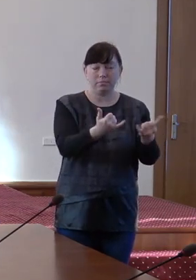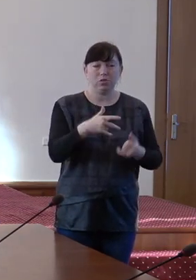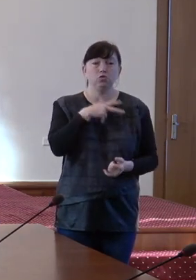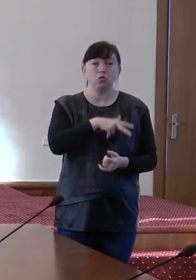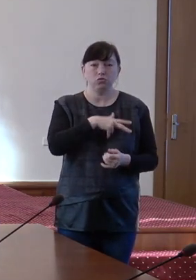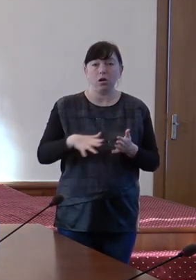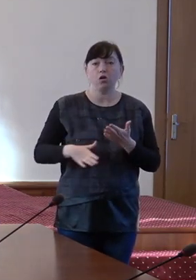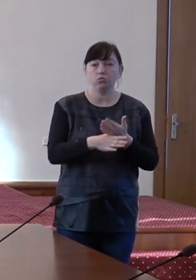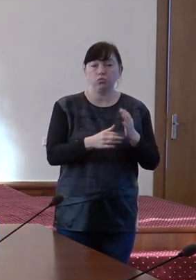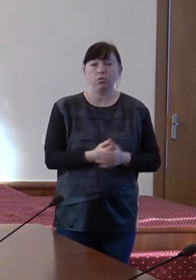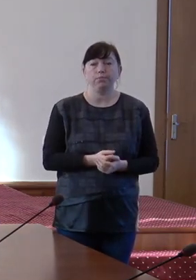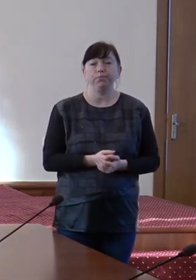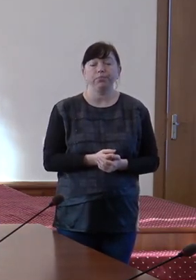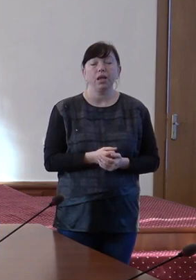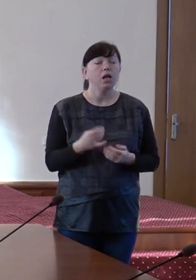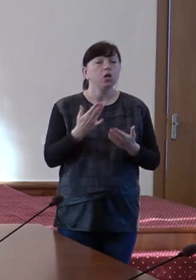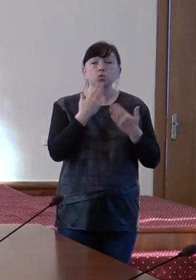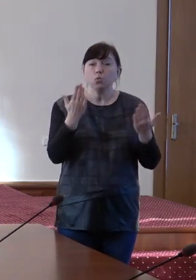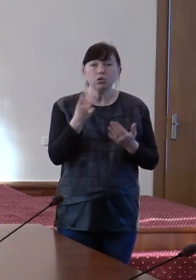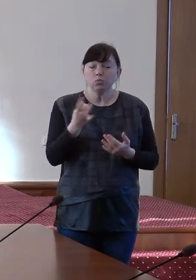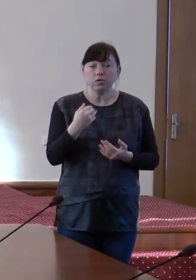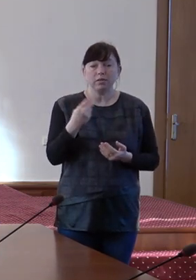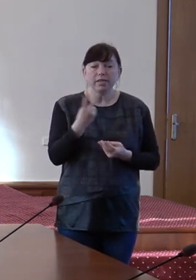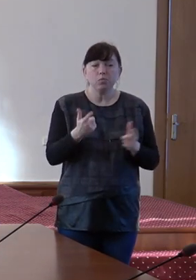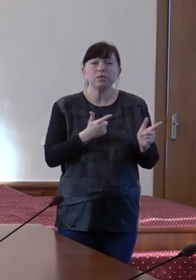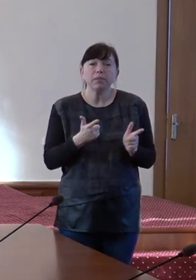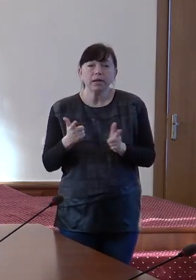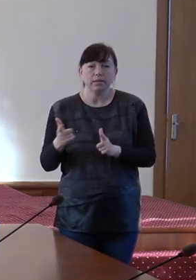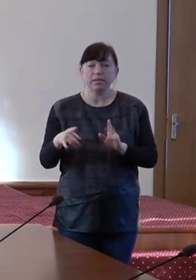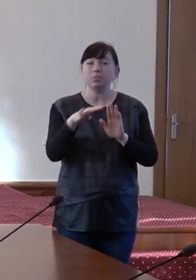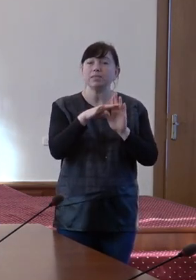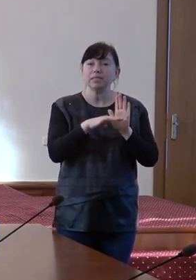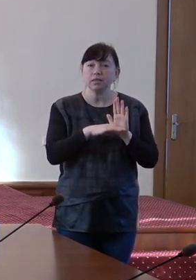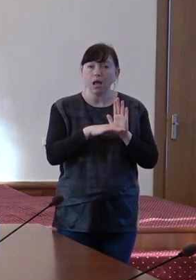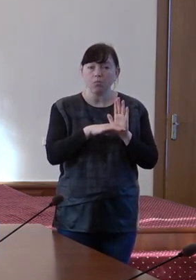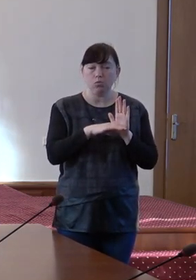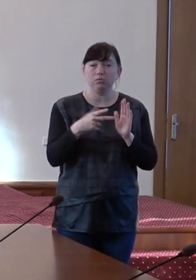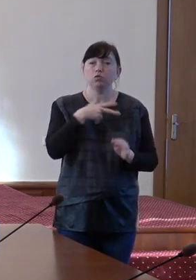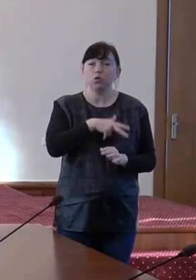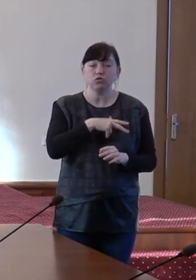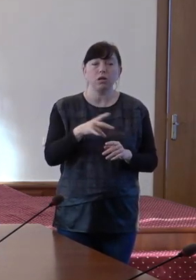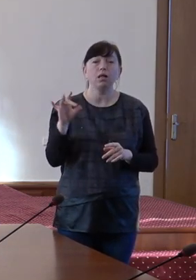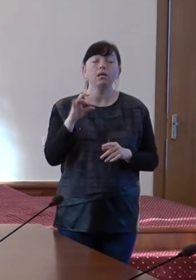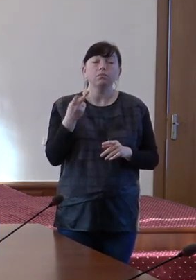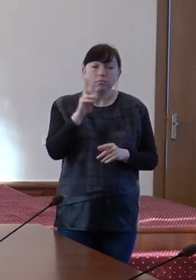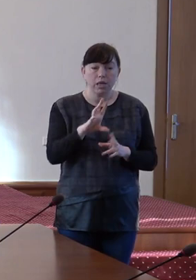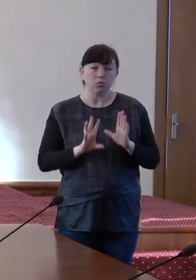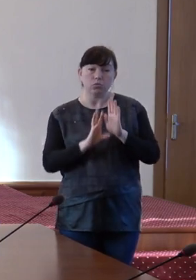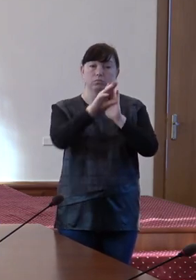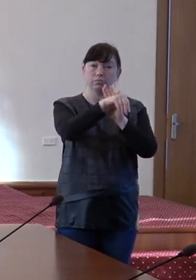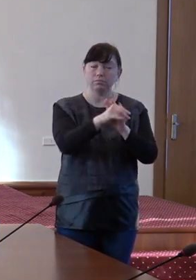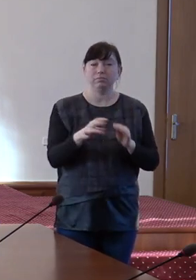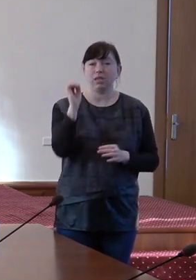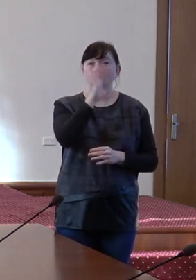socială. În ultimul rând, trebuie să pregătim Sistemul pentru procesul de integrare europeană.